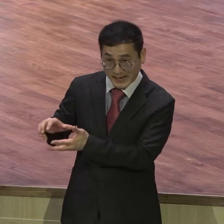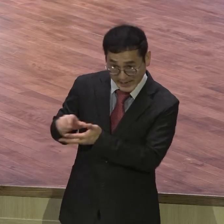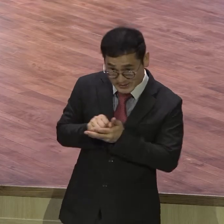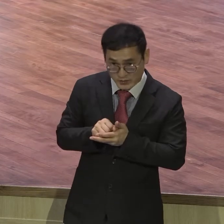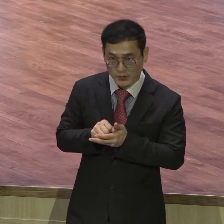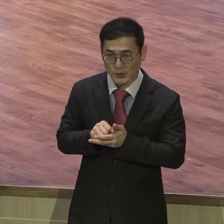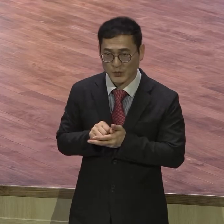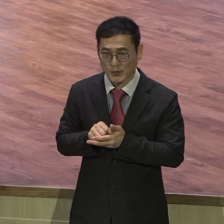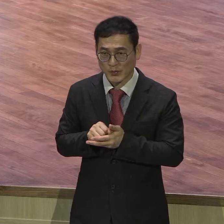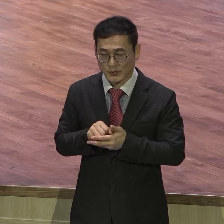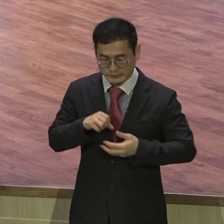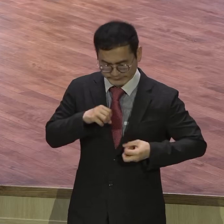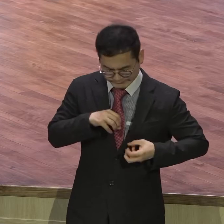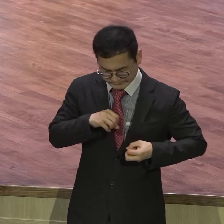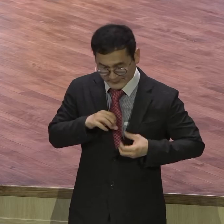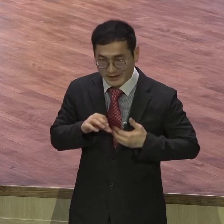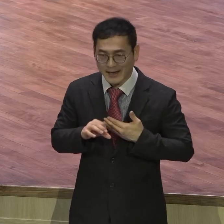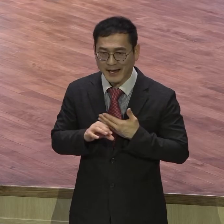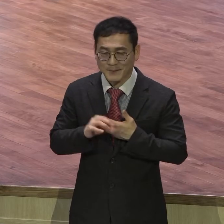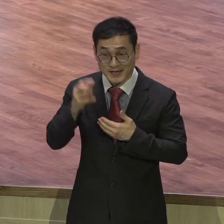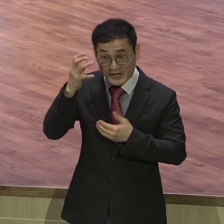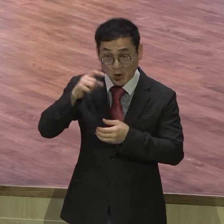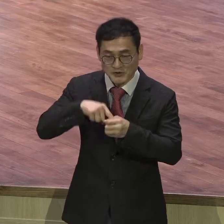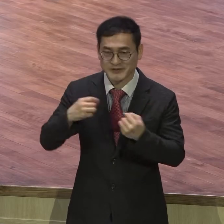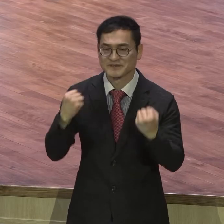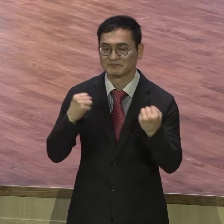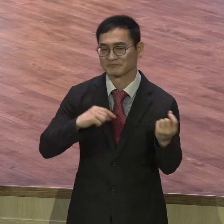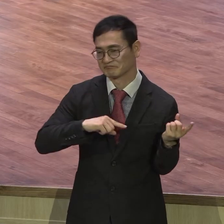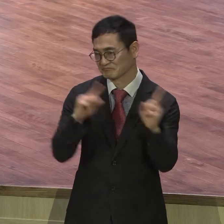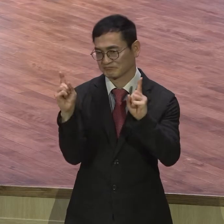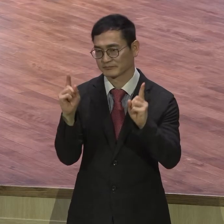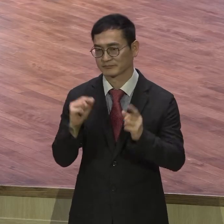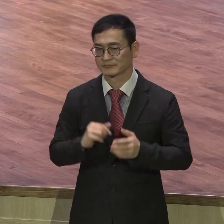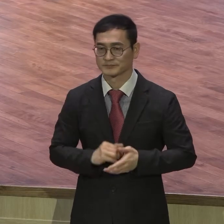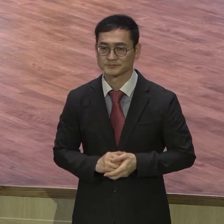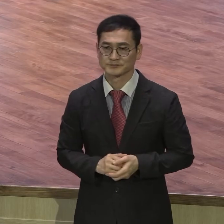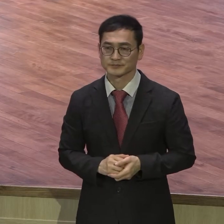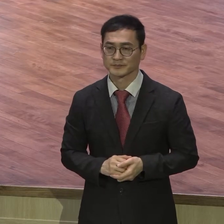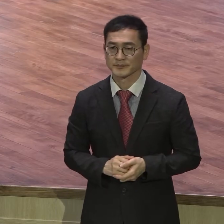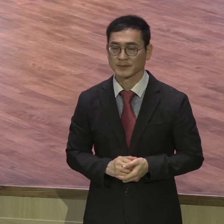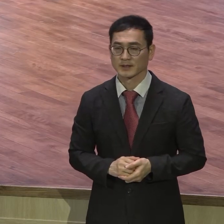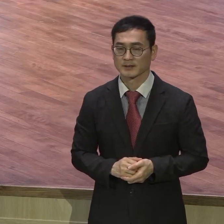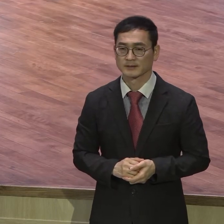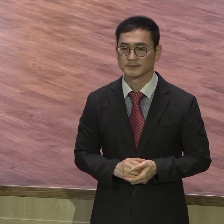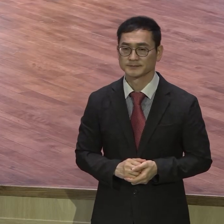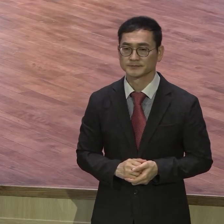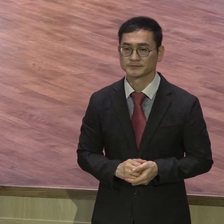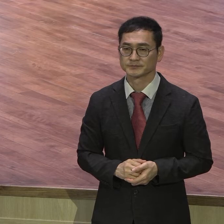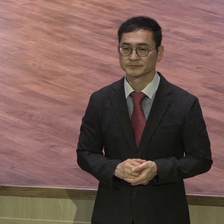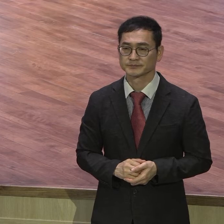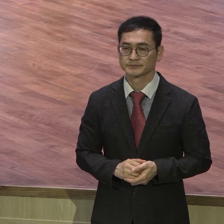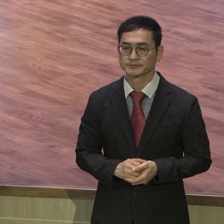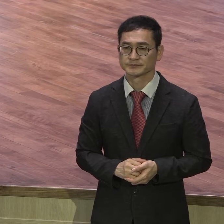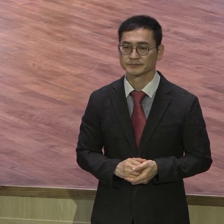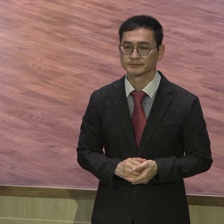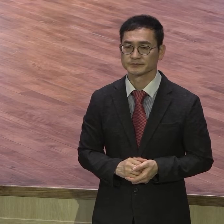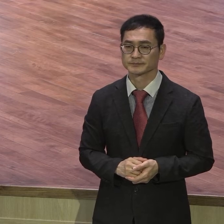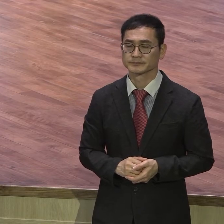체력이 확 생겨요 영적인 힘이 생겨요 말씀이 그러니까 모든 근심 걱정